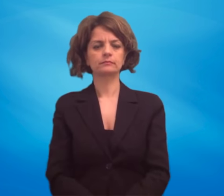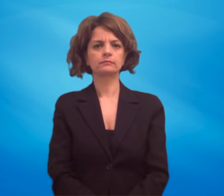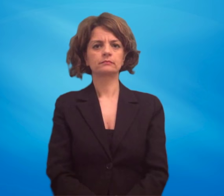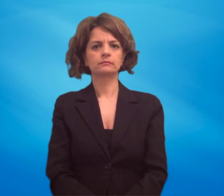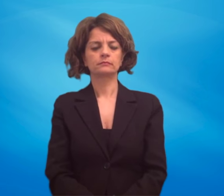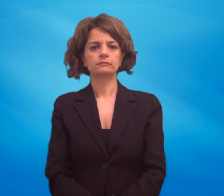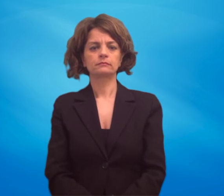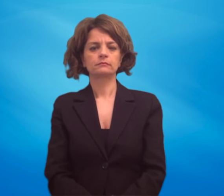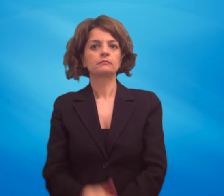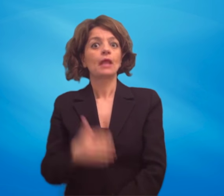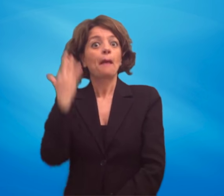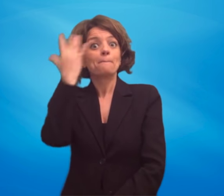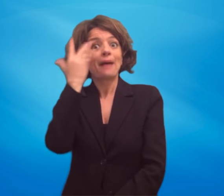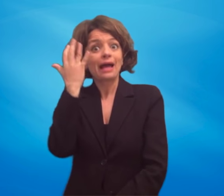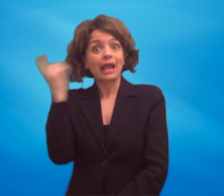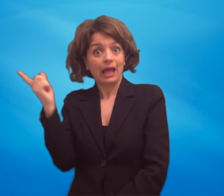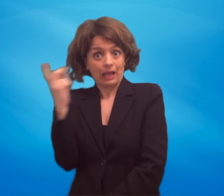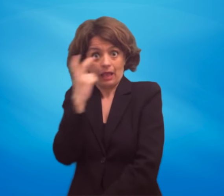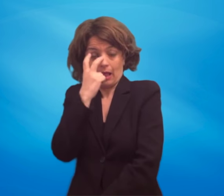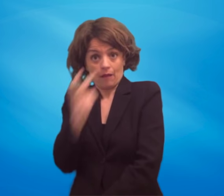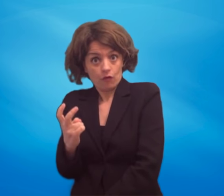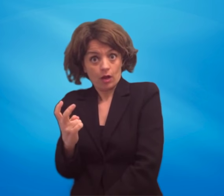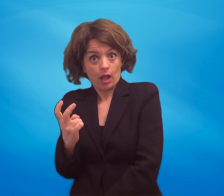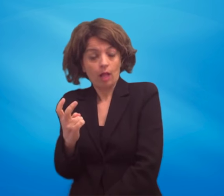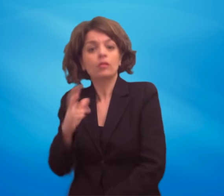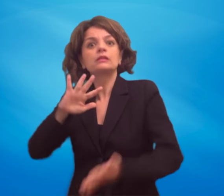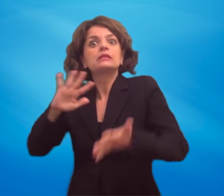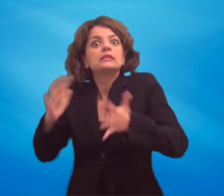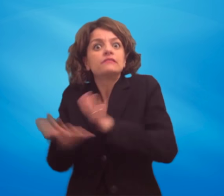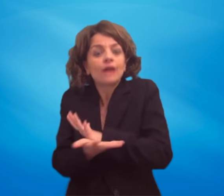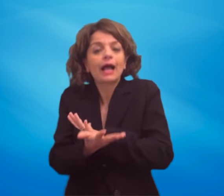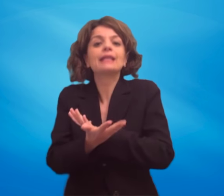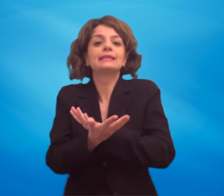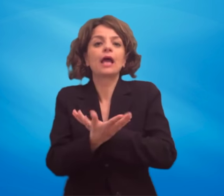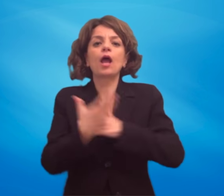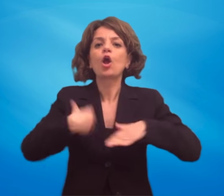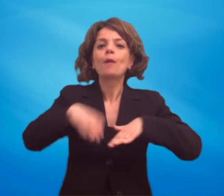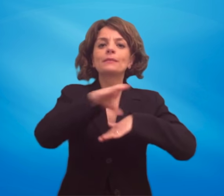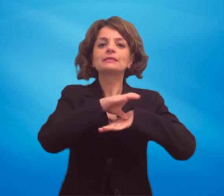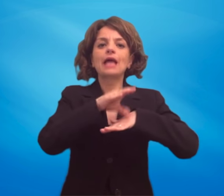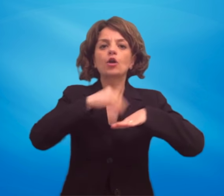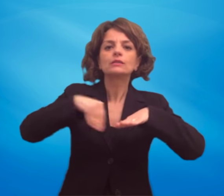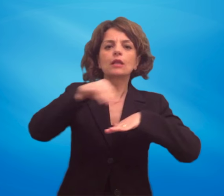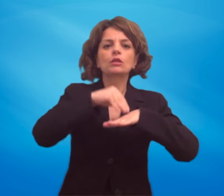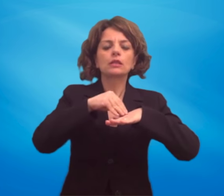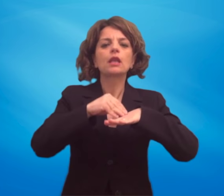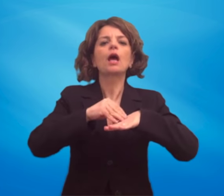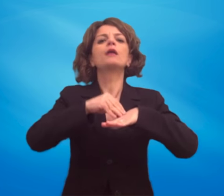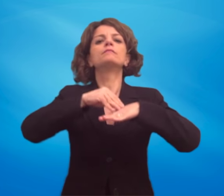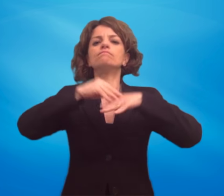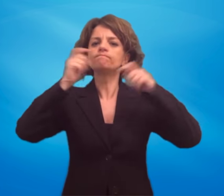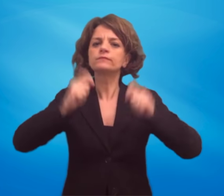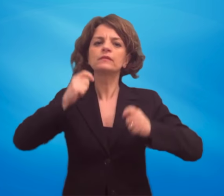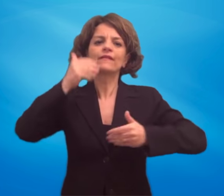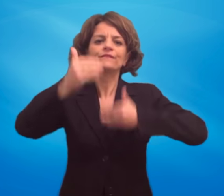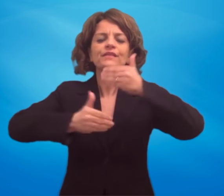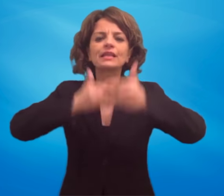professionista, il commissario straordinario delibera l'avvio del procedimento disciplinare davanti al